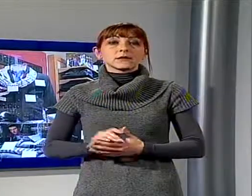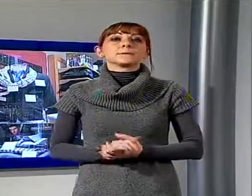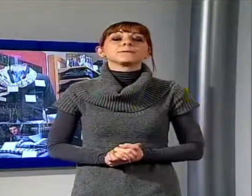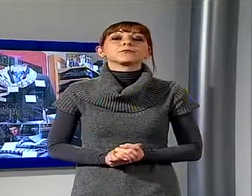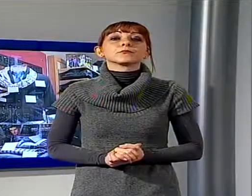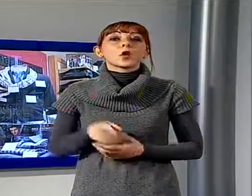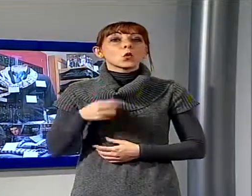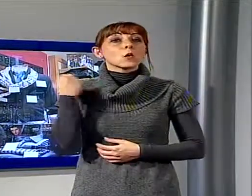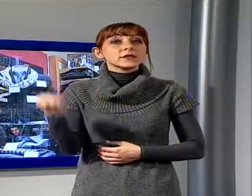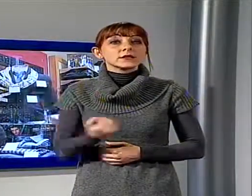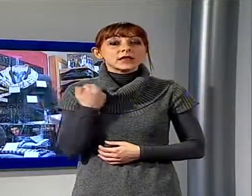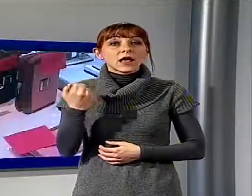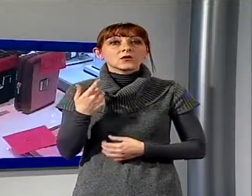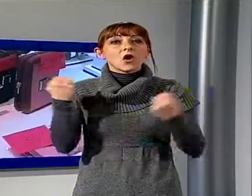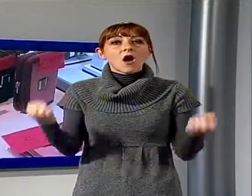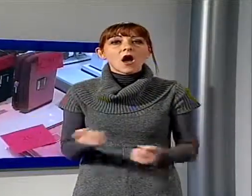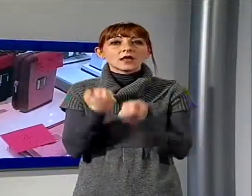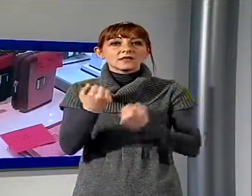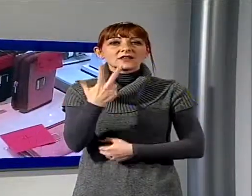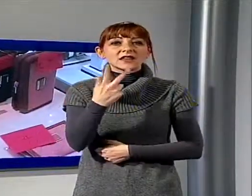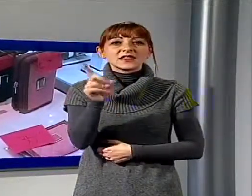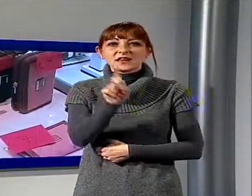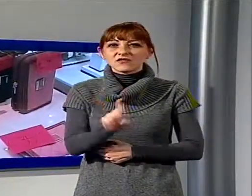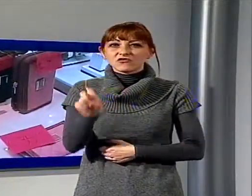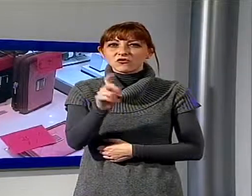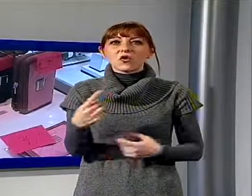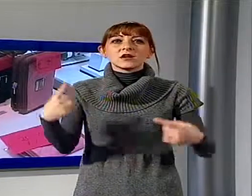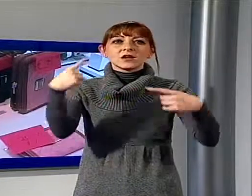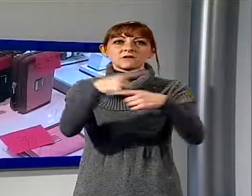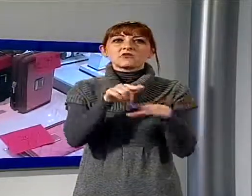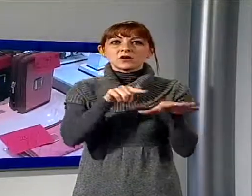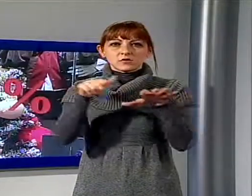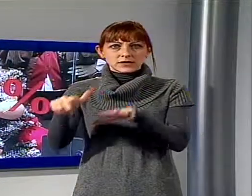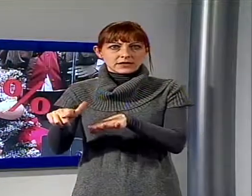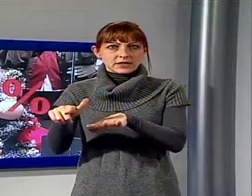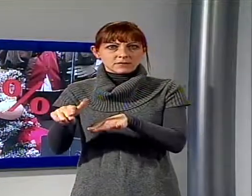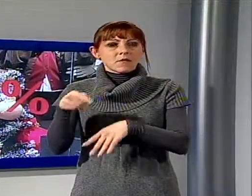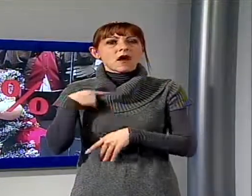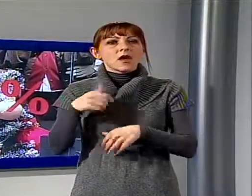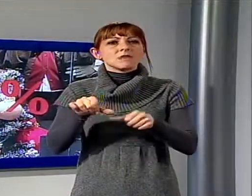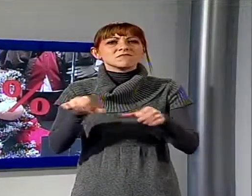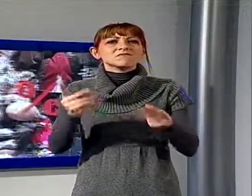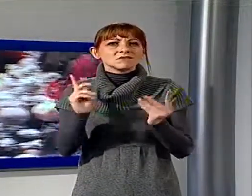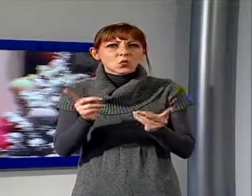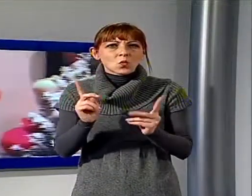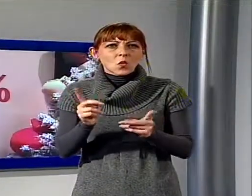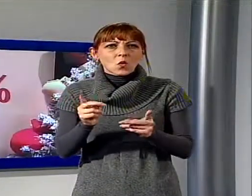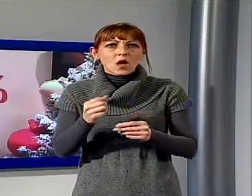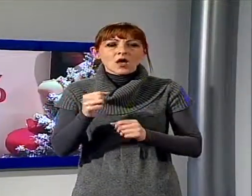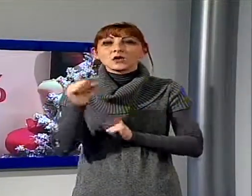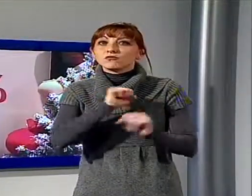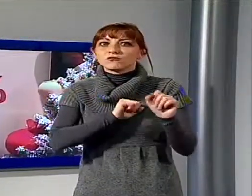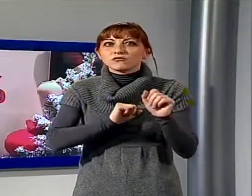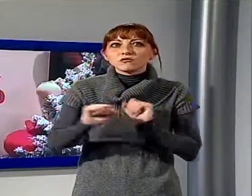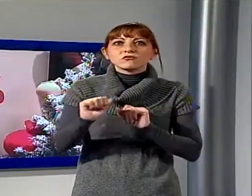al passato, l'iniziativa avrà una durata concentrata su tre giorni, anziché su un'intera settimana, sulla base anche del grande successo del Black